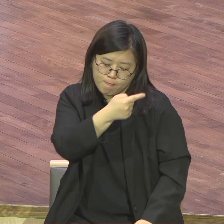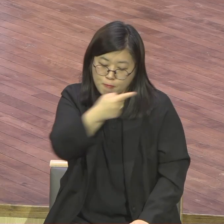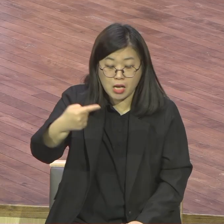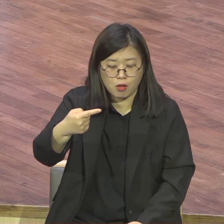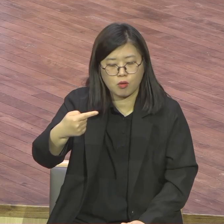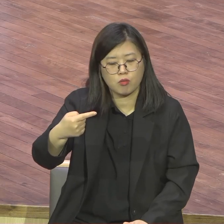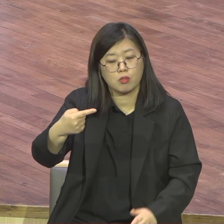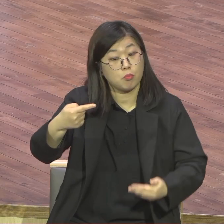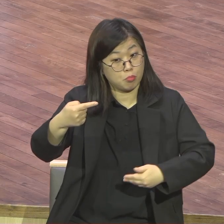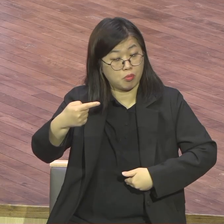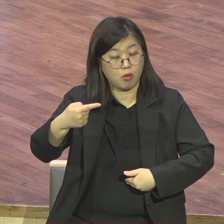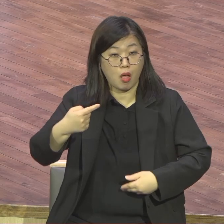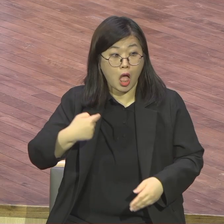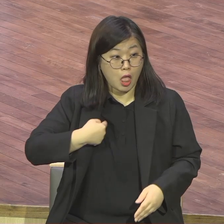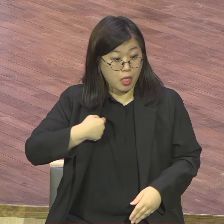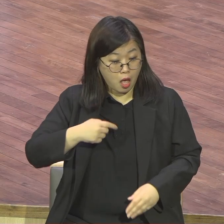모든 일 앞에